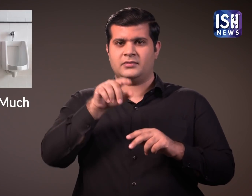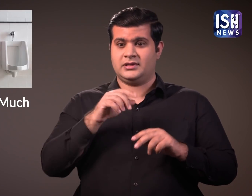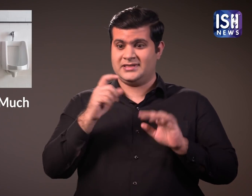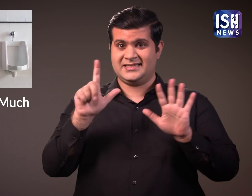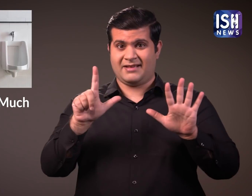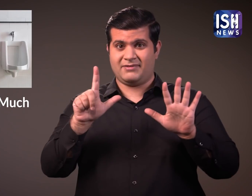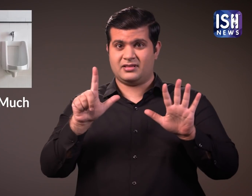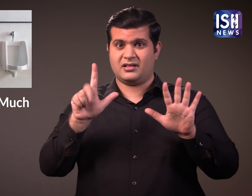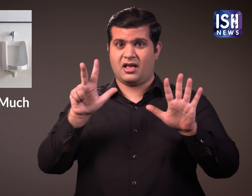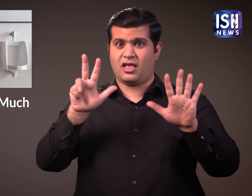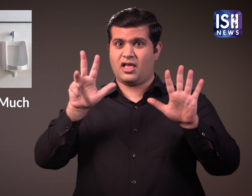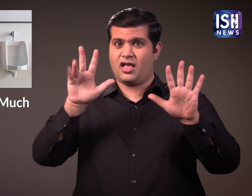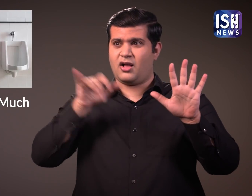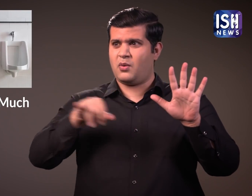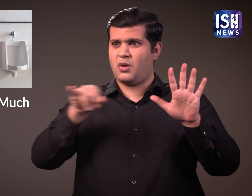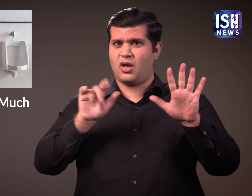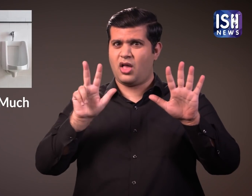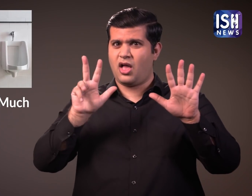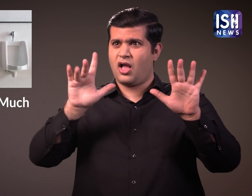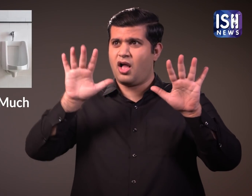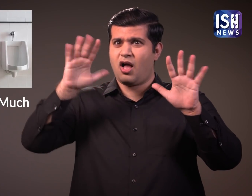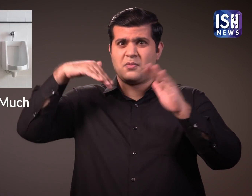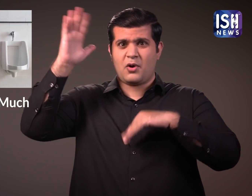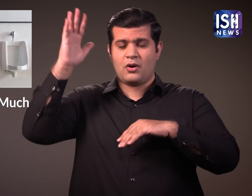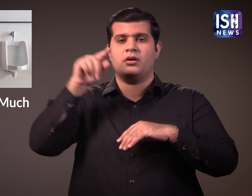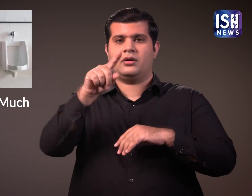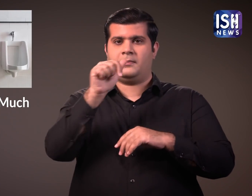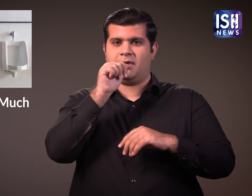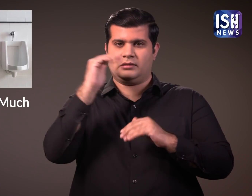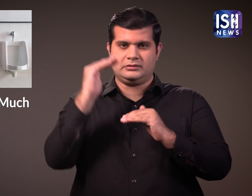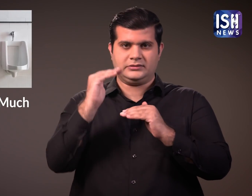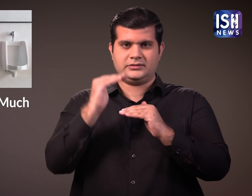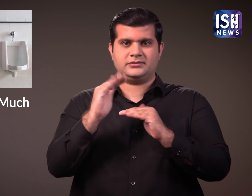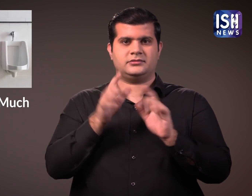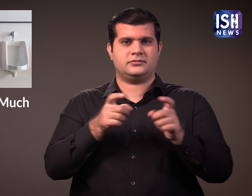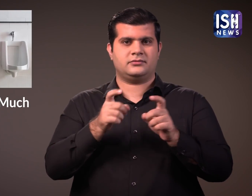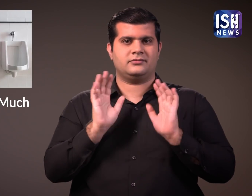यदि आप इस संख्या से ज्यादा बार पेशाप जाते हैं तो पानी का सेवन कम करें